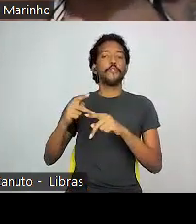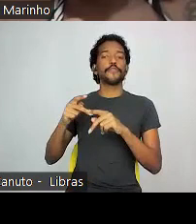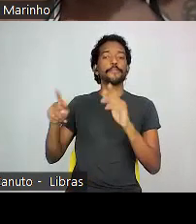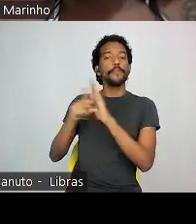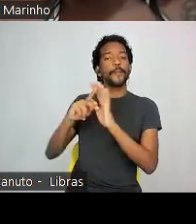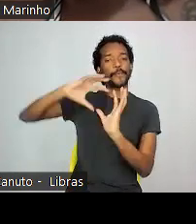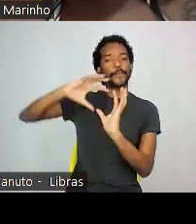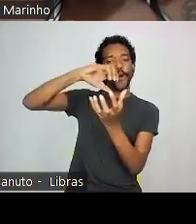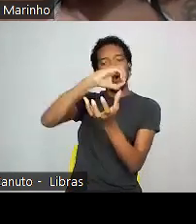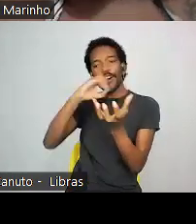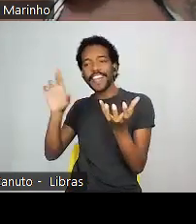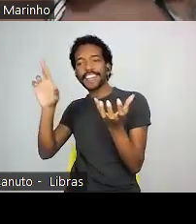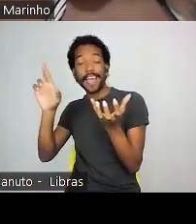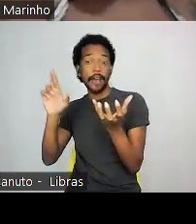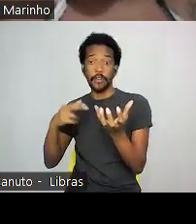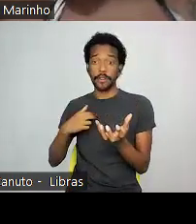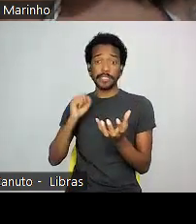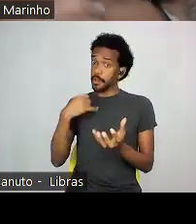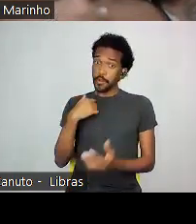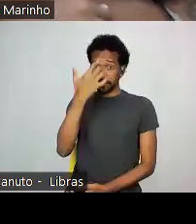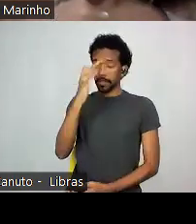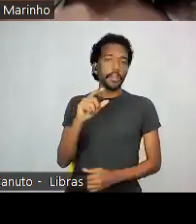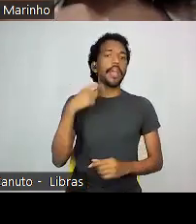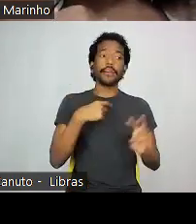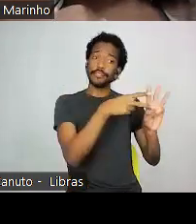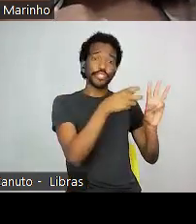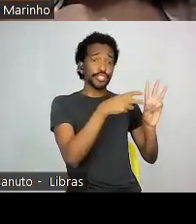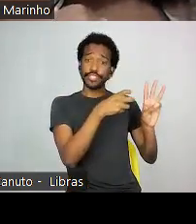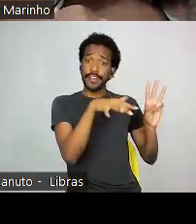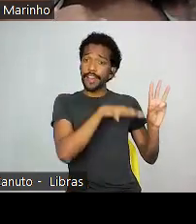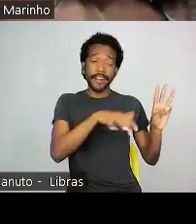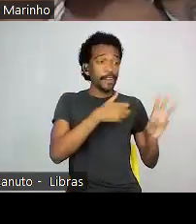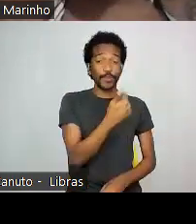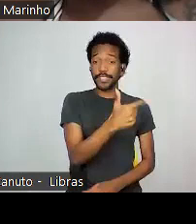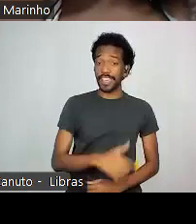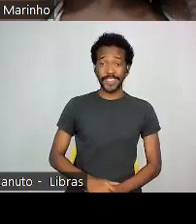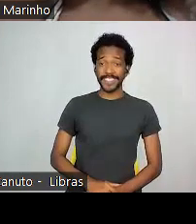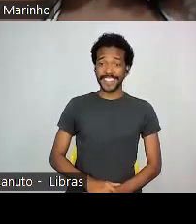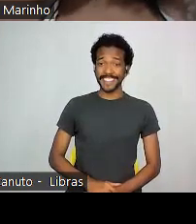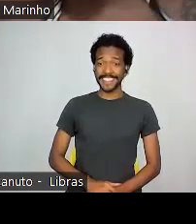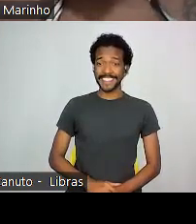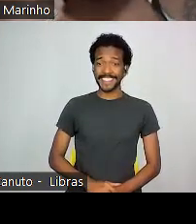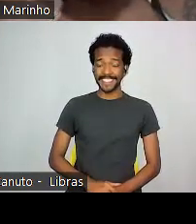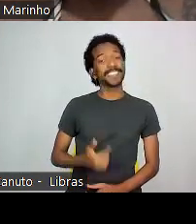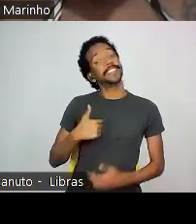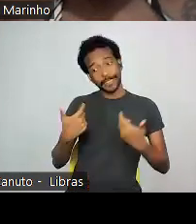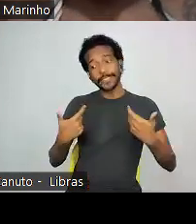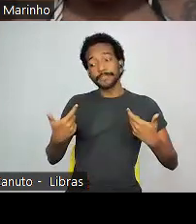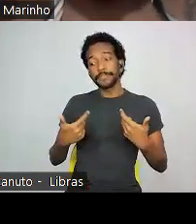referência de povos orientais. de povos indígenas eu também não tenho. Por incrível que pareça, eu vou até falar,